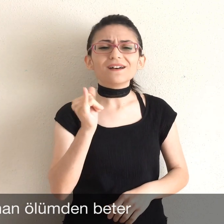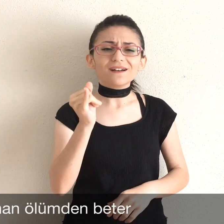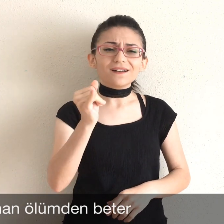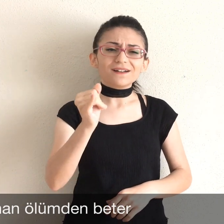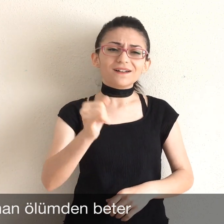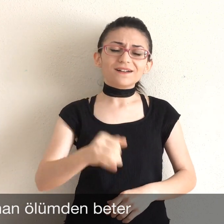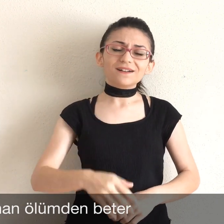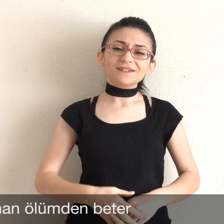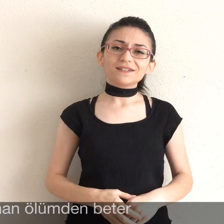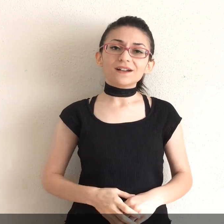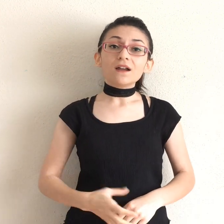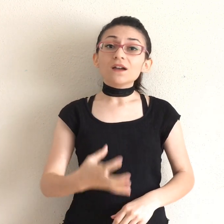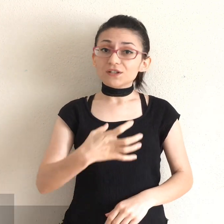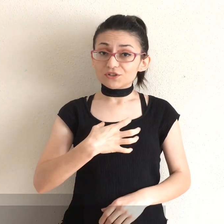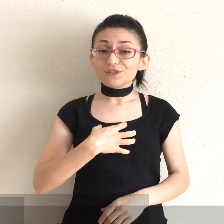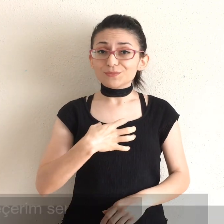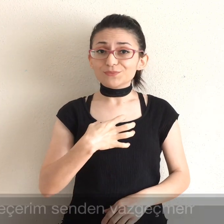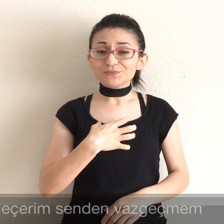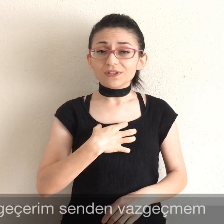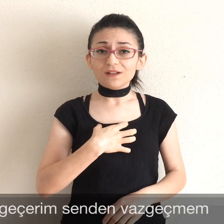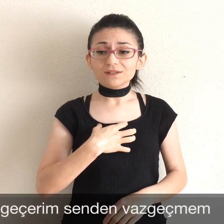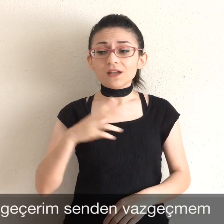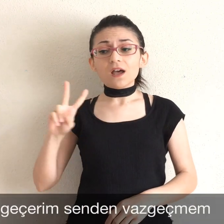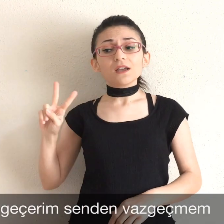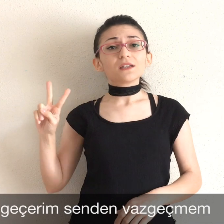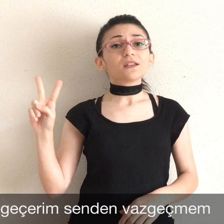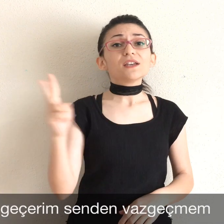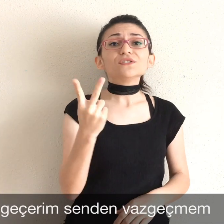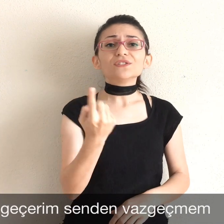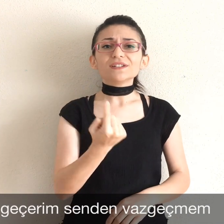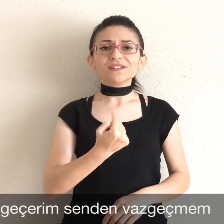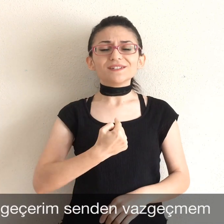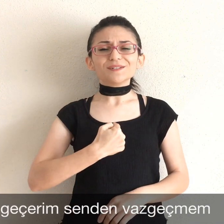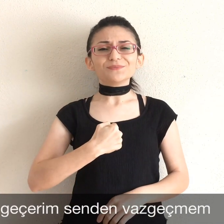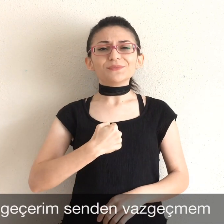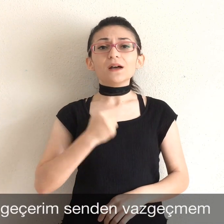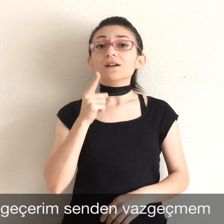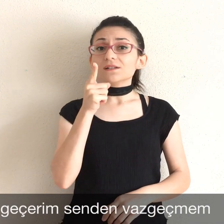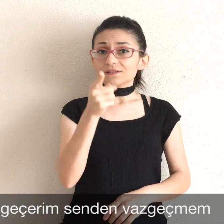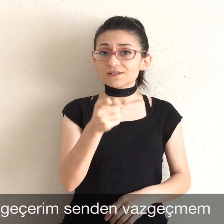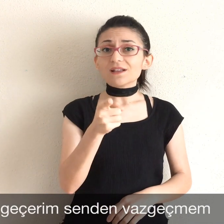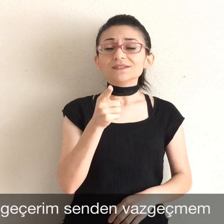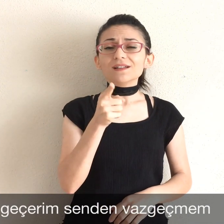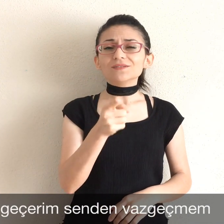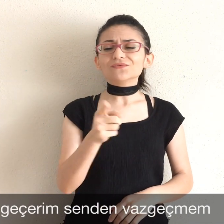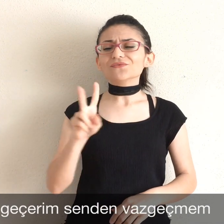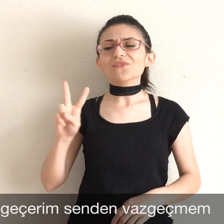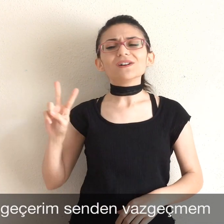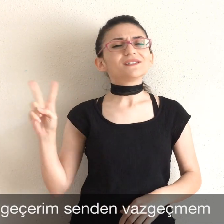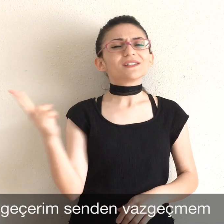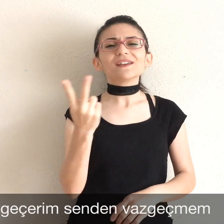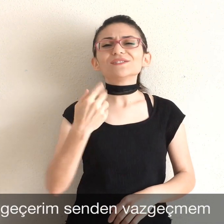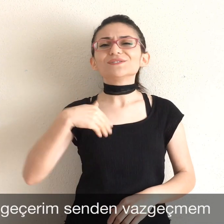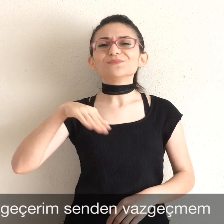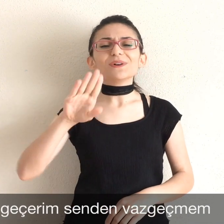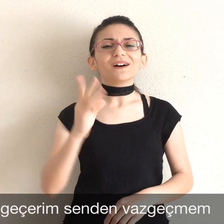Canımdan geçerim, senden vazgeçmem